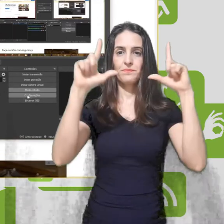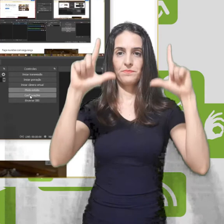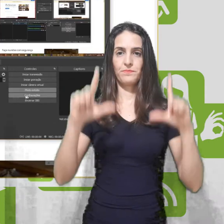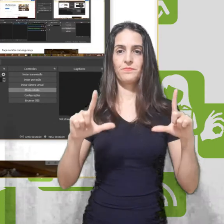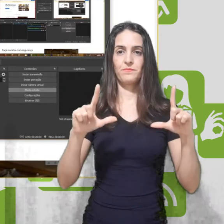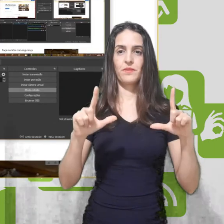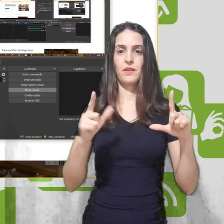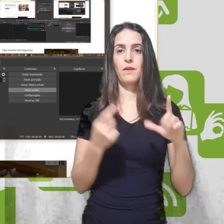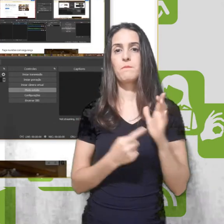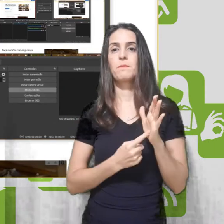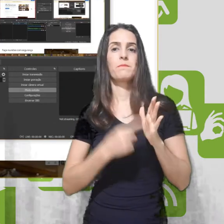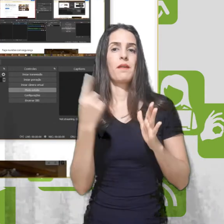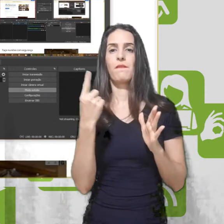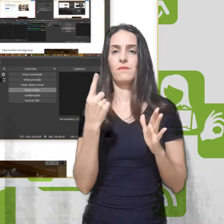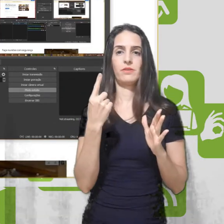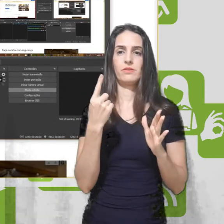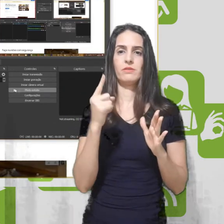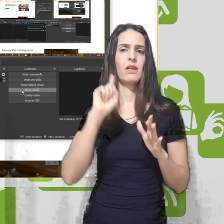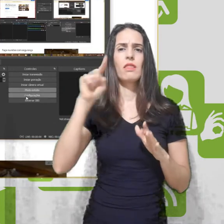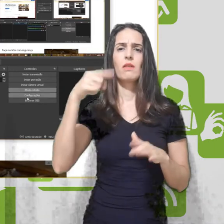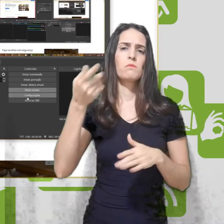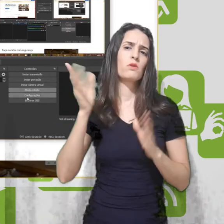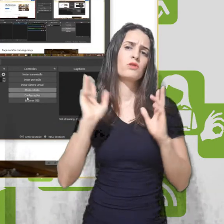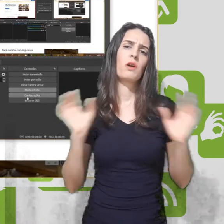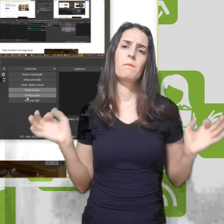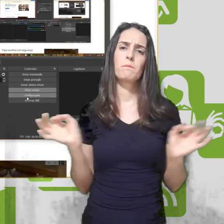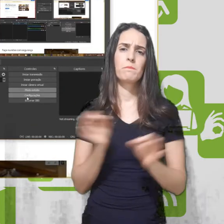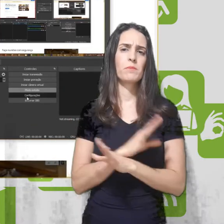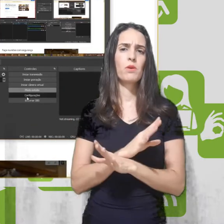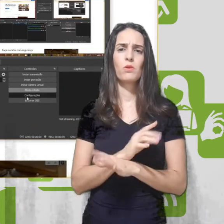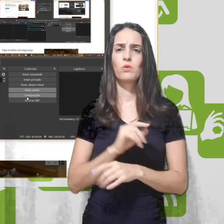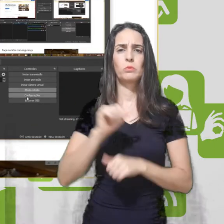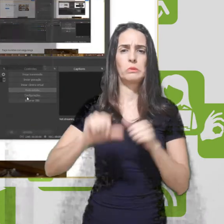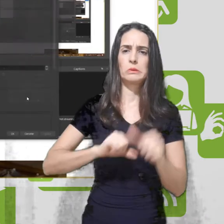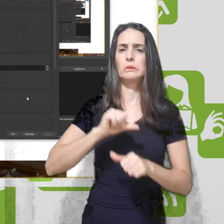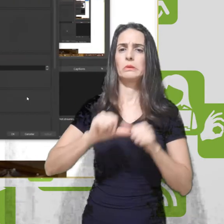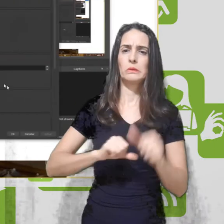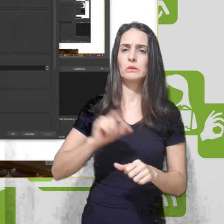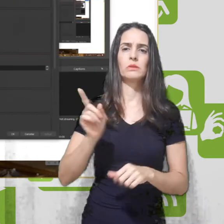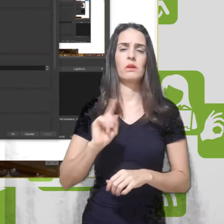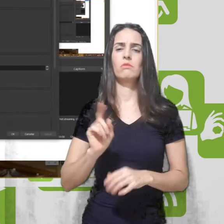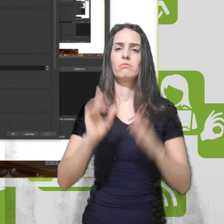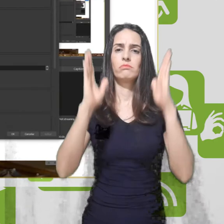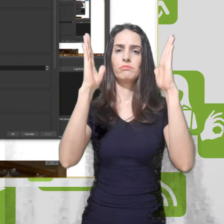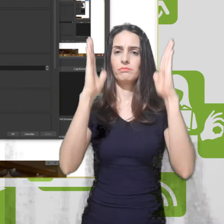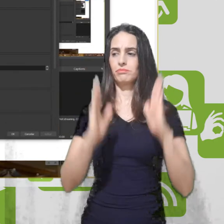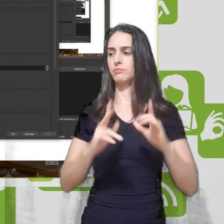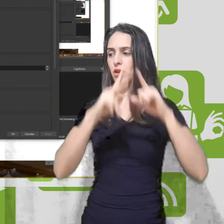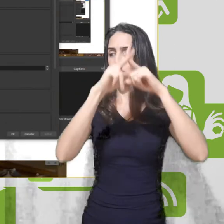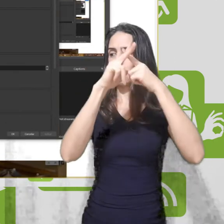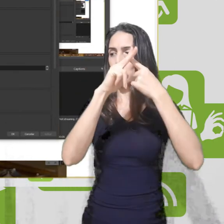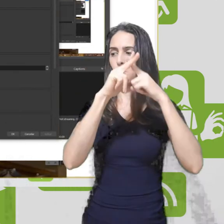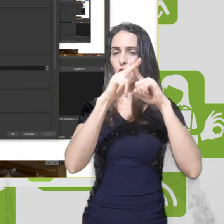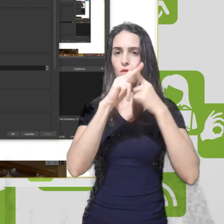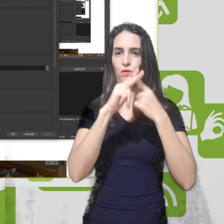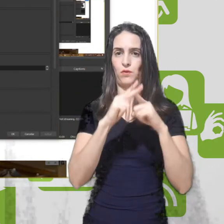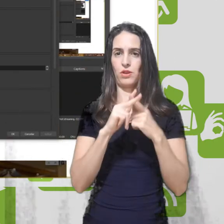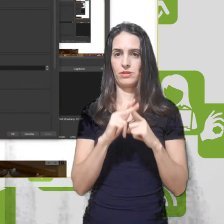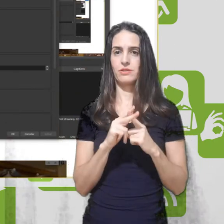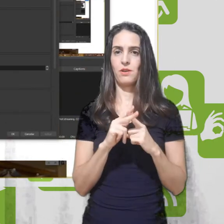captura. Depois vocês não precisam mexer mais. Aí vamos aqui na configuração. Vamos direto